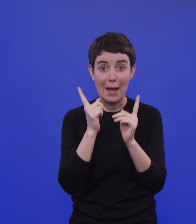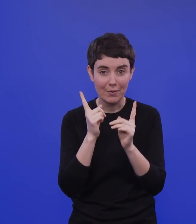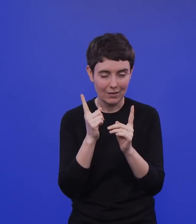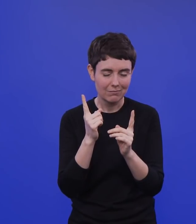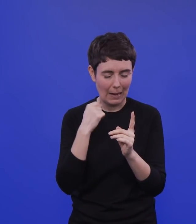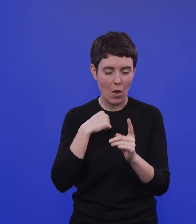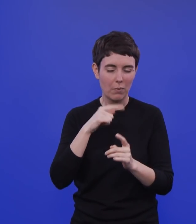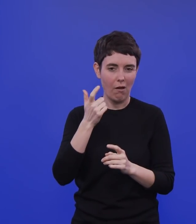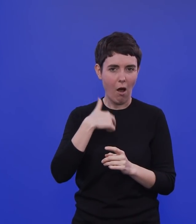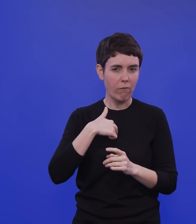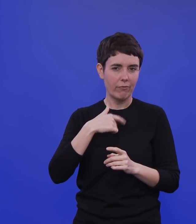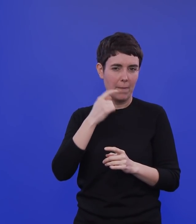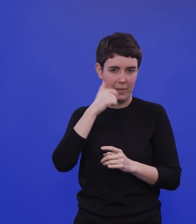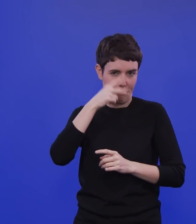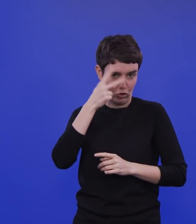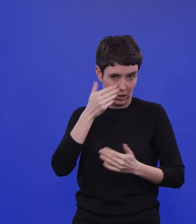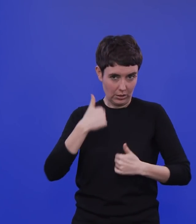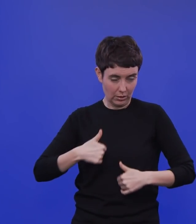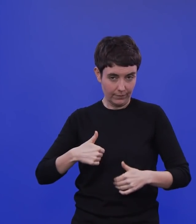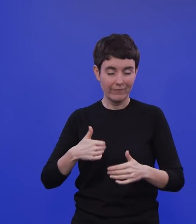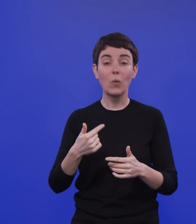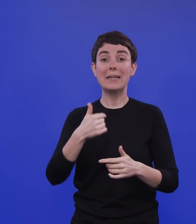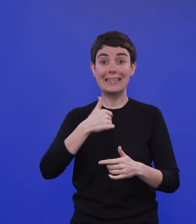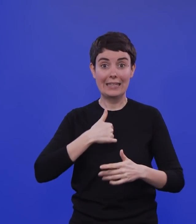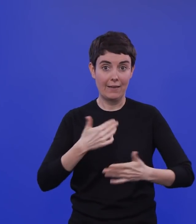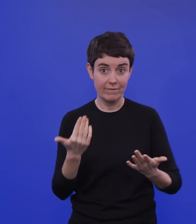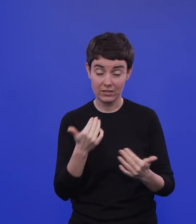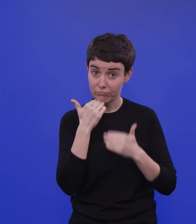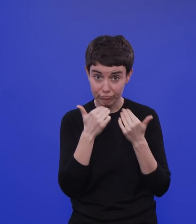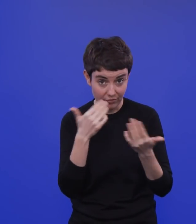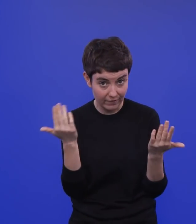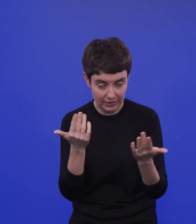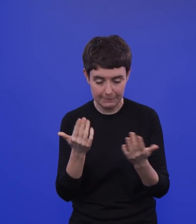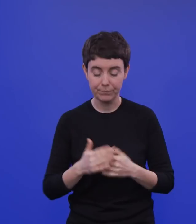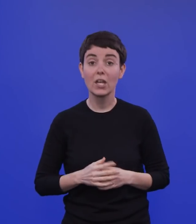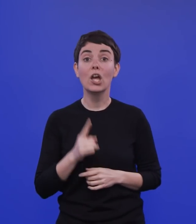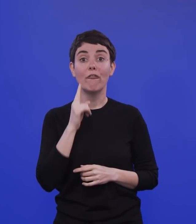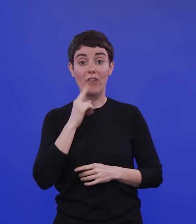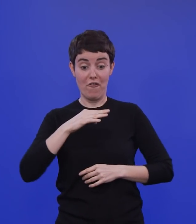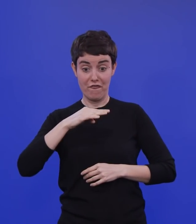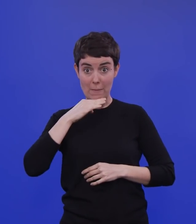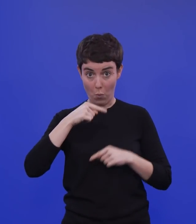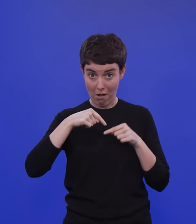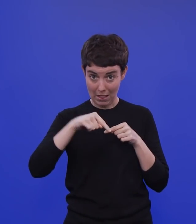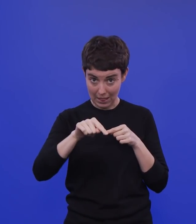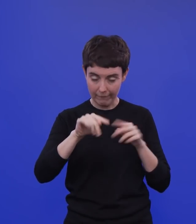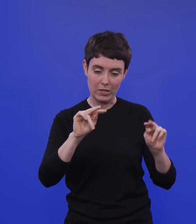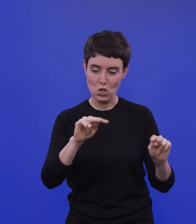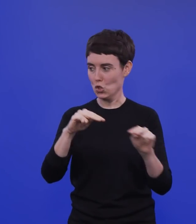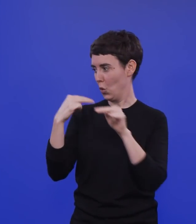geht es denn jetzt weiter, nachdem man im Februar diesen Lockdown bewertet und dann